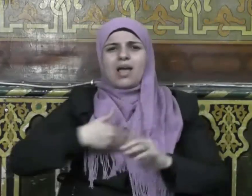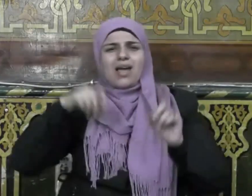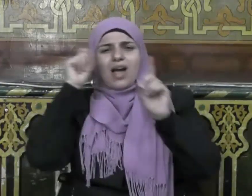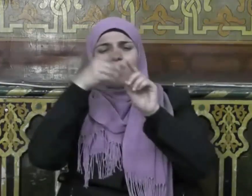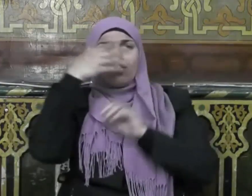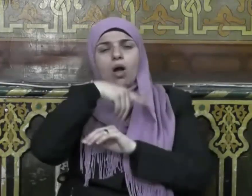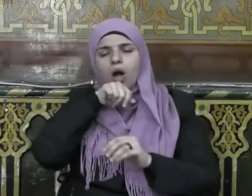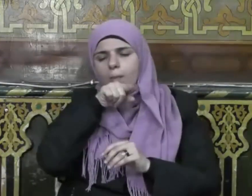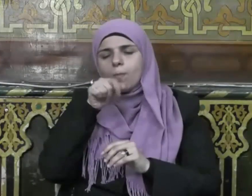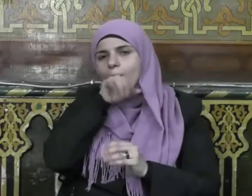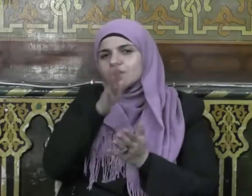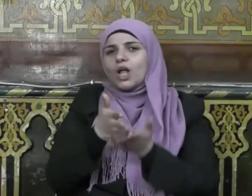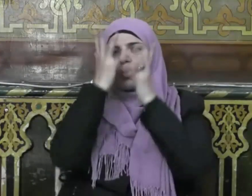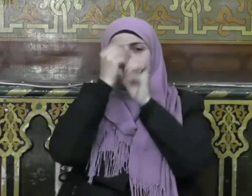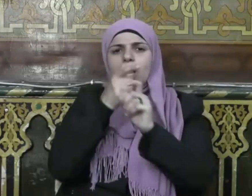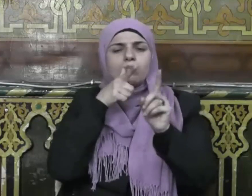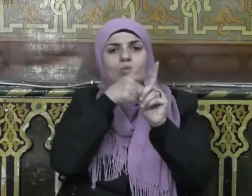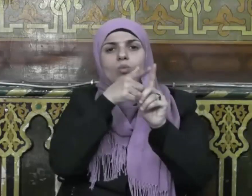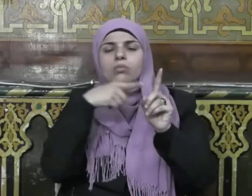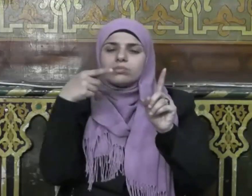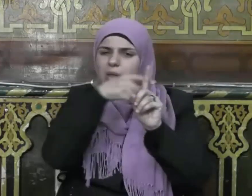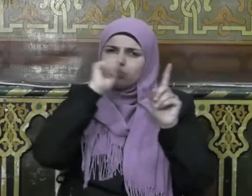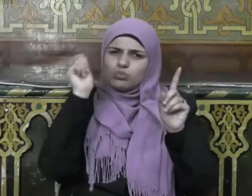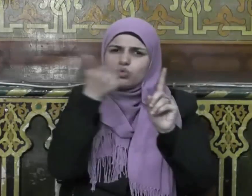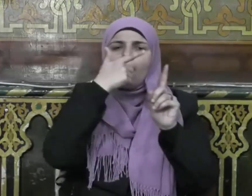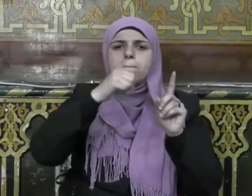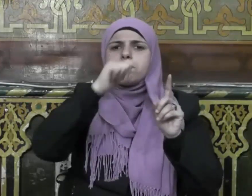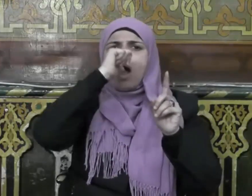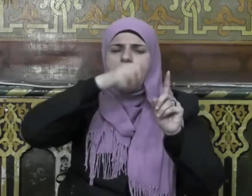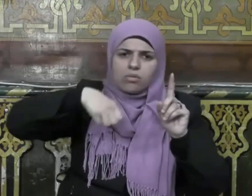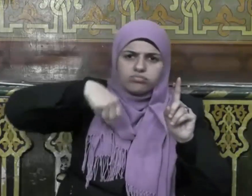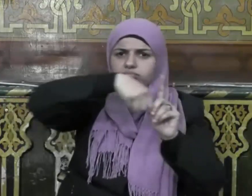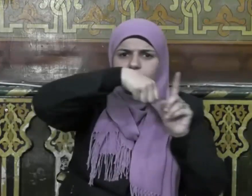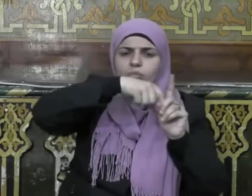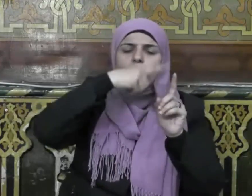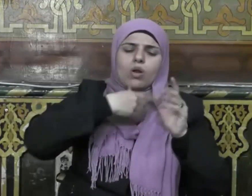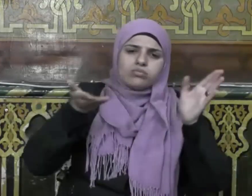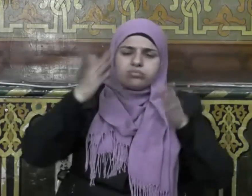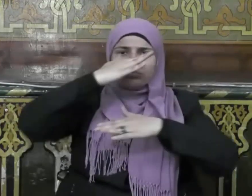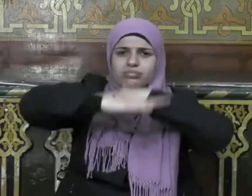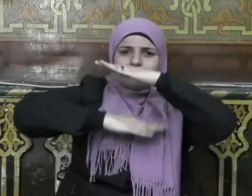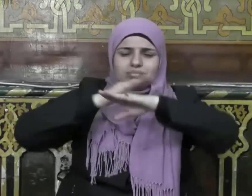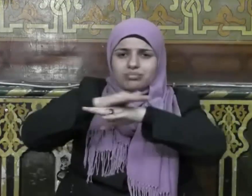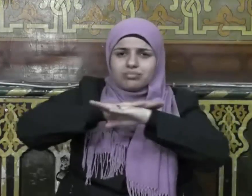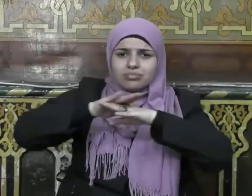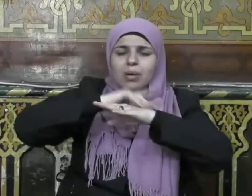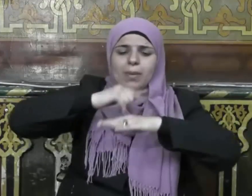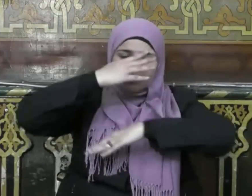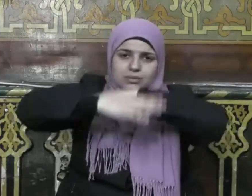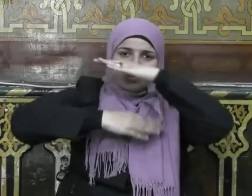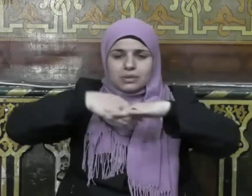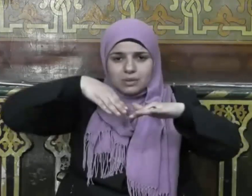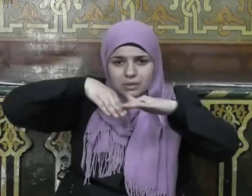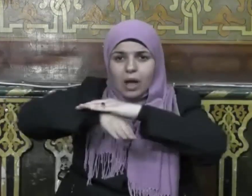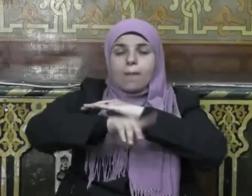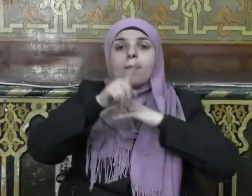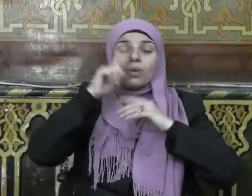الله عليه وسلم اغسلوه بماء وسدر وكفنوه في ثوبه ولا تخمروا رأسه